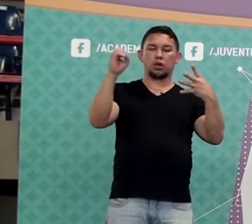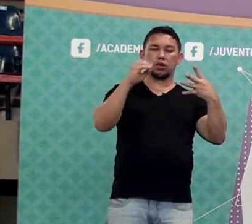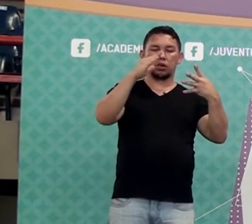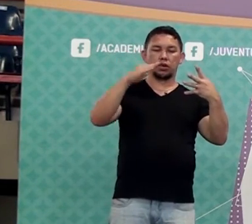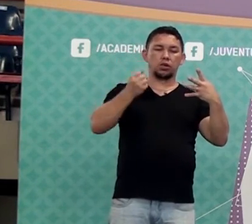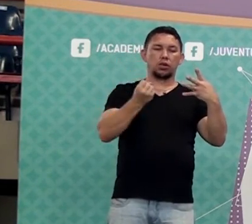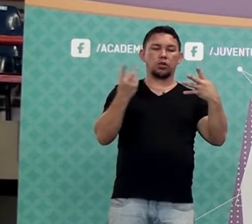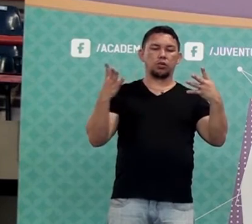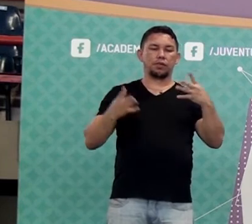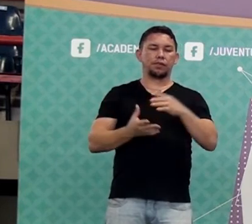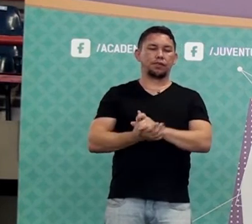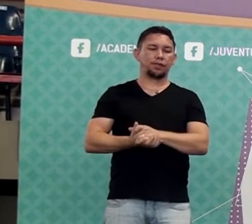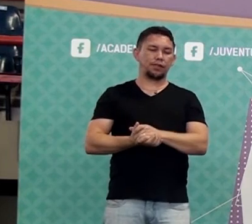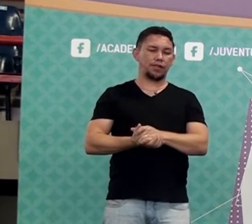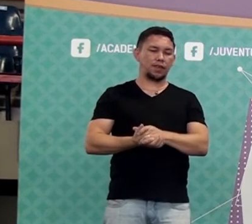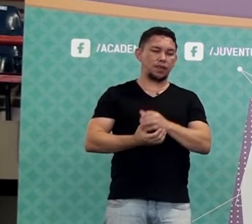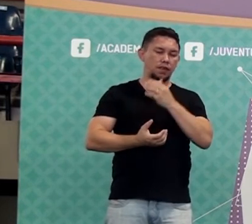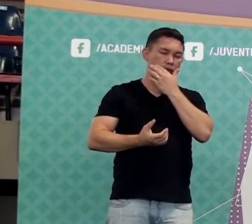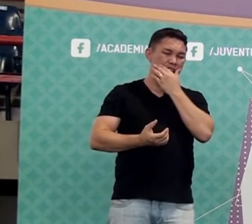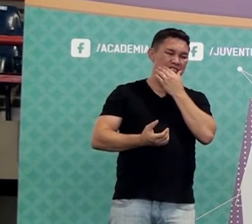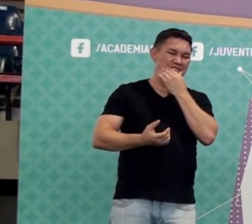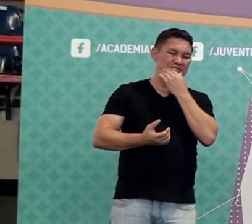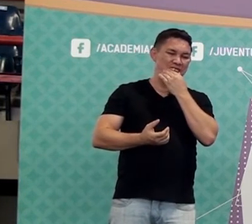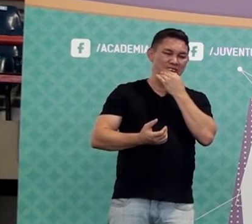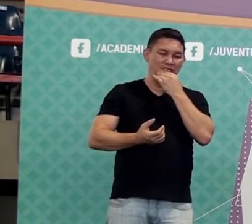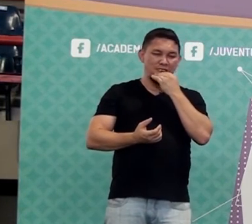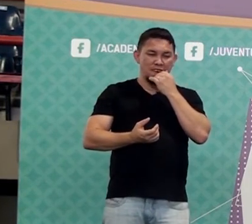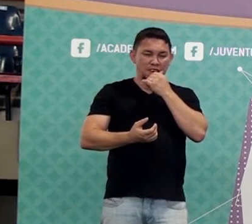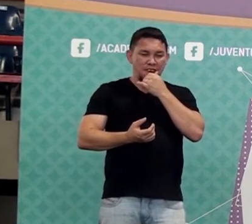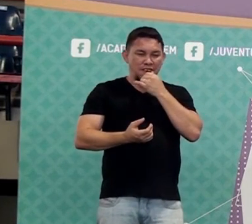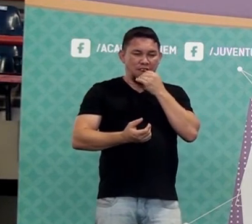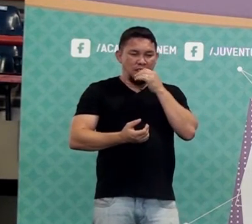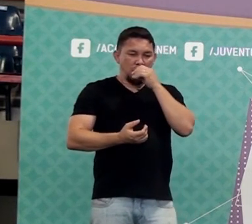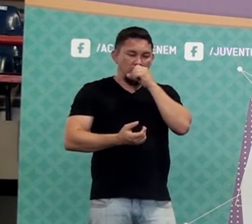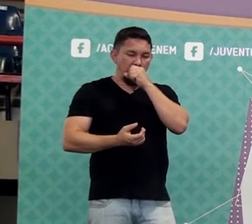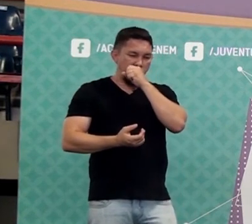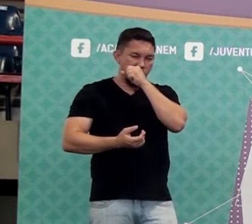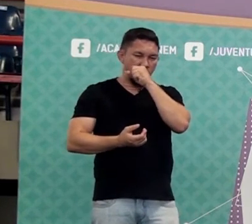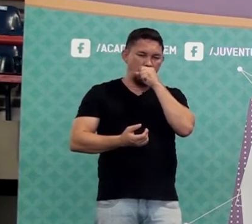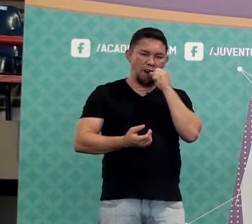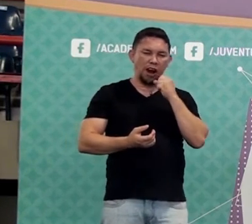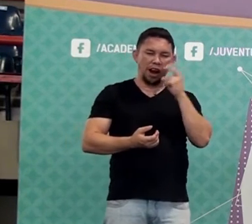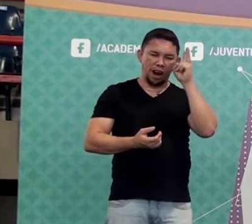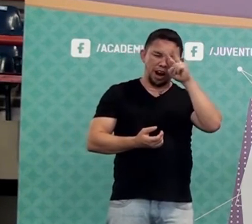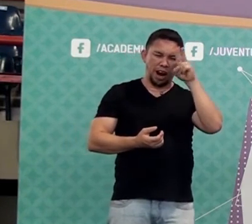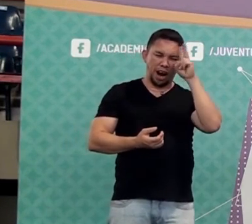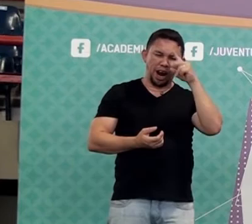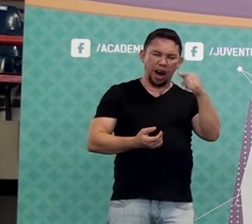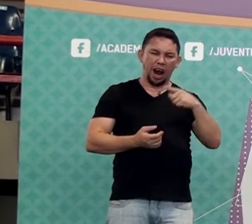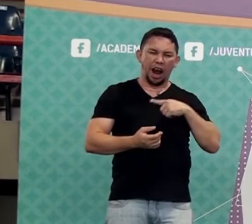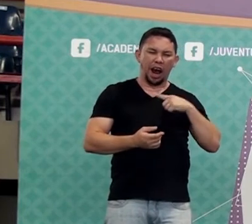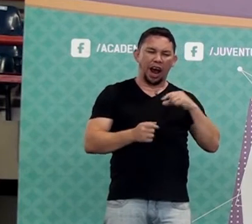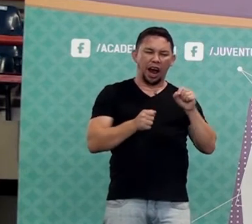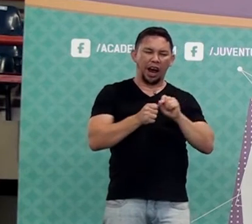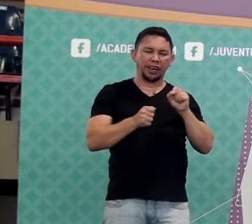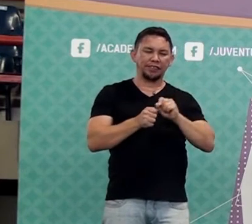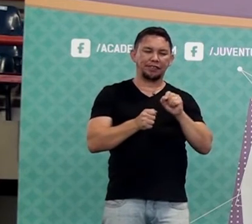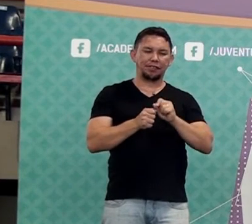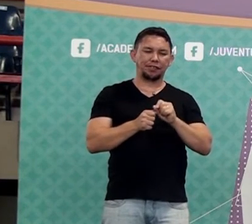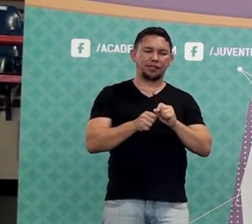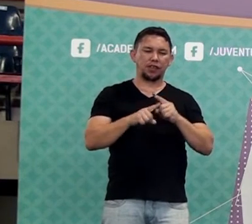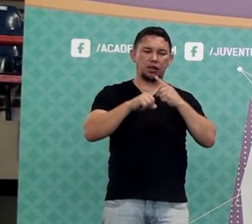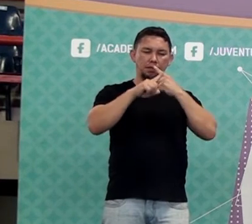Dá quantos porcento aí? Quantos porcento é 0,4? Lembra do truque? Pra botar em porcentagem,